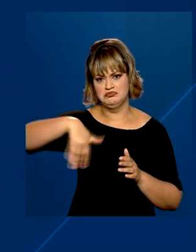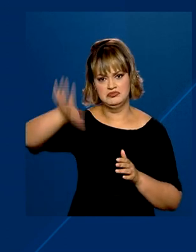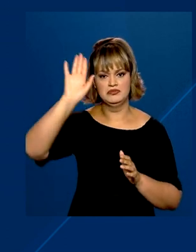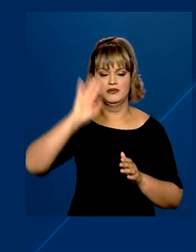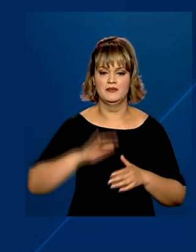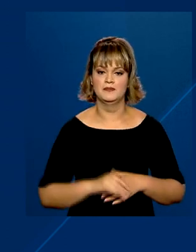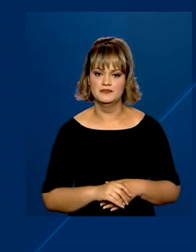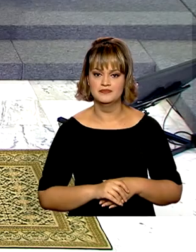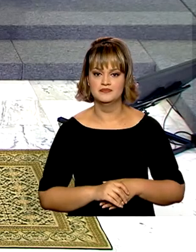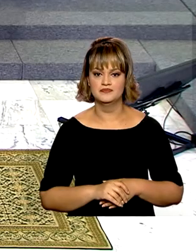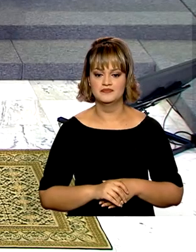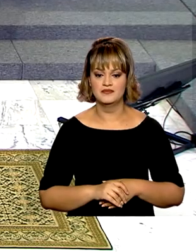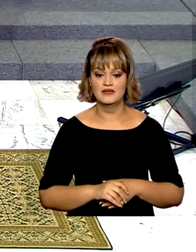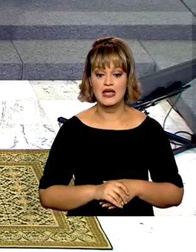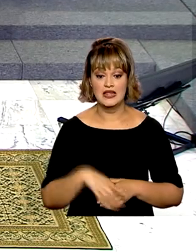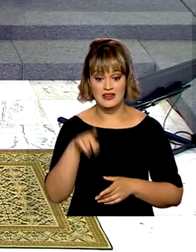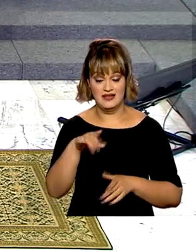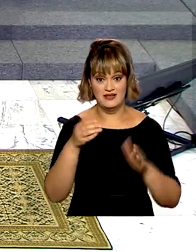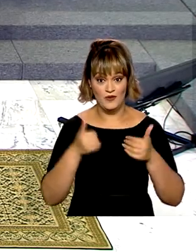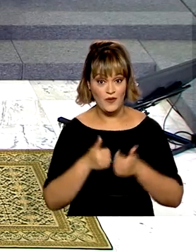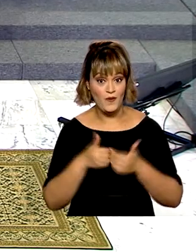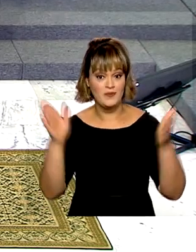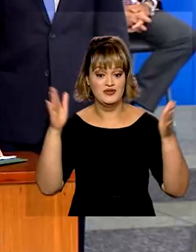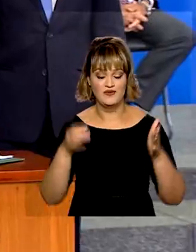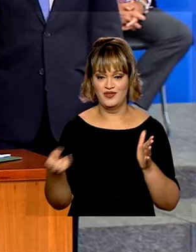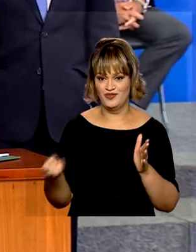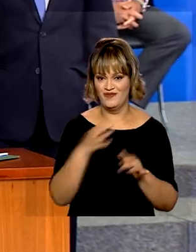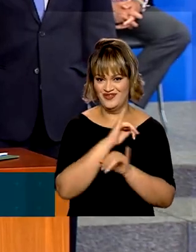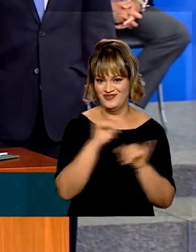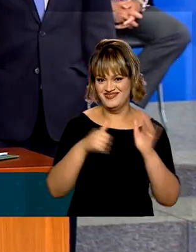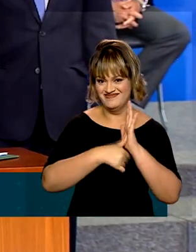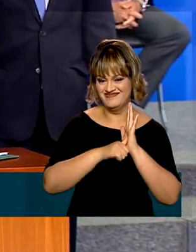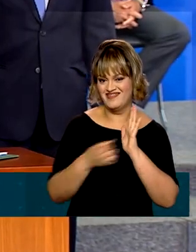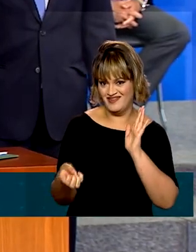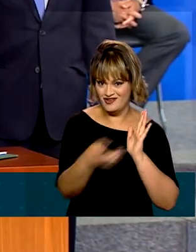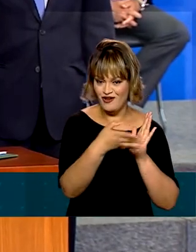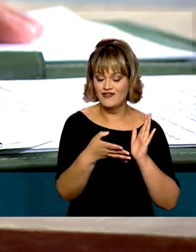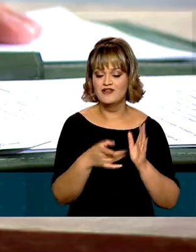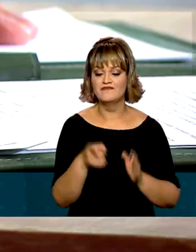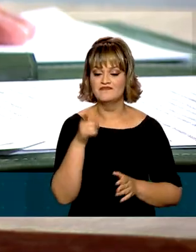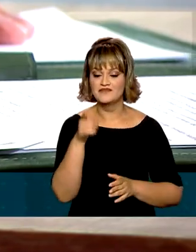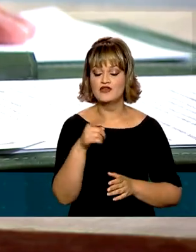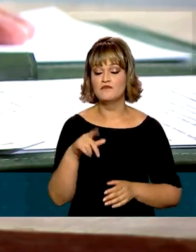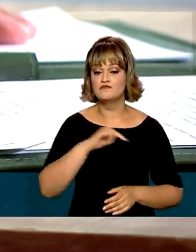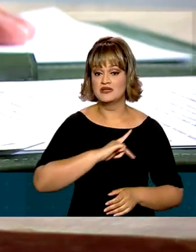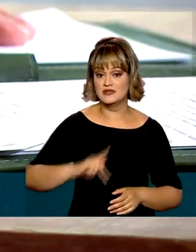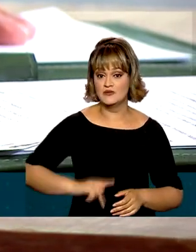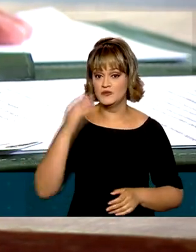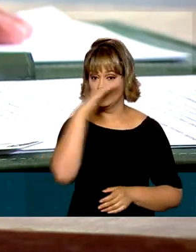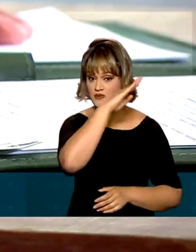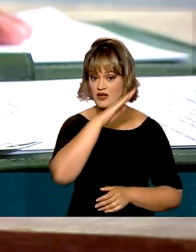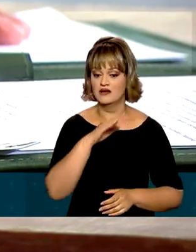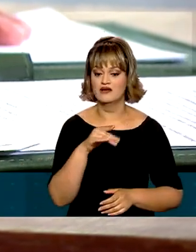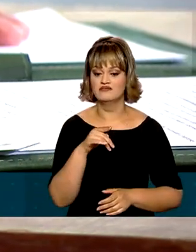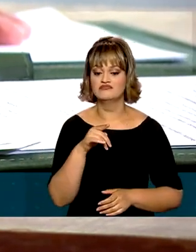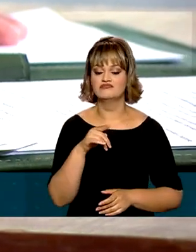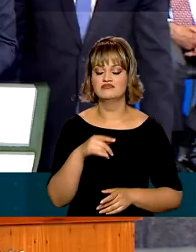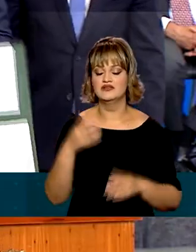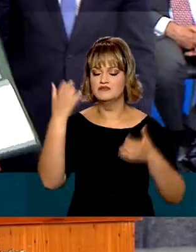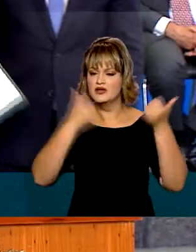indeterminado. Na cerimônia de lançamento da nova carteira de identidade nacional, o presidente Jair Bolsonaro